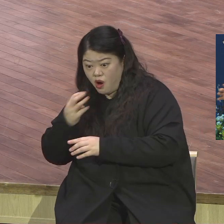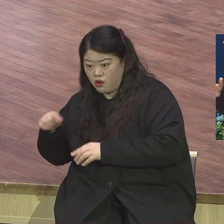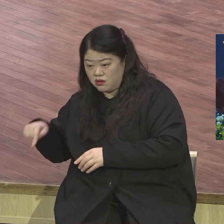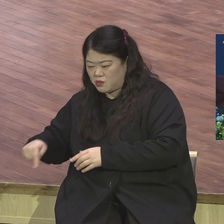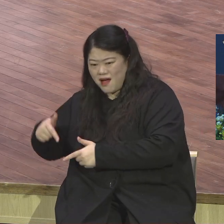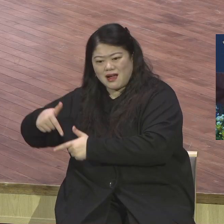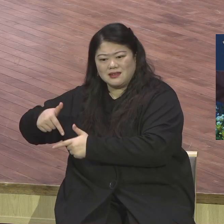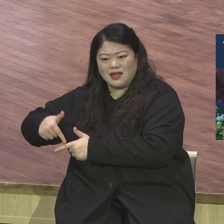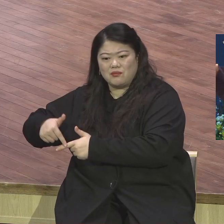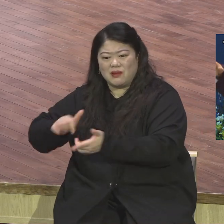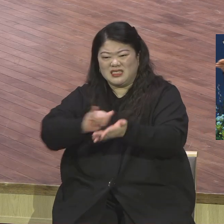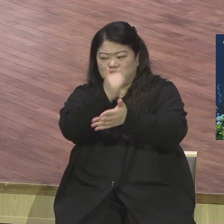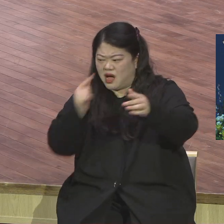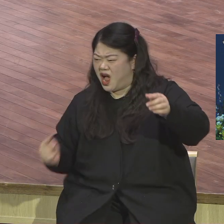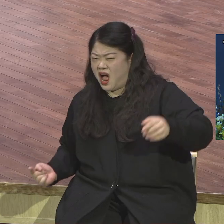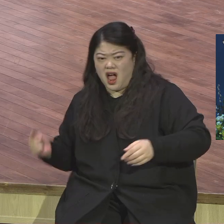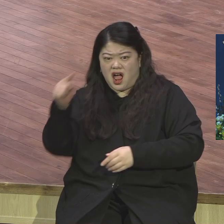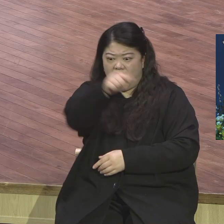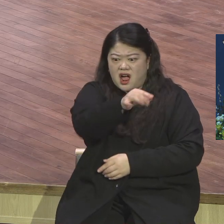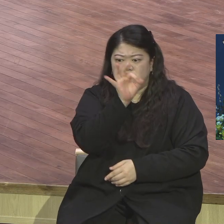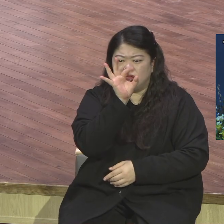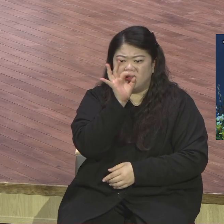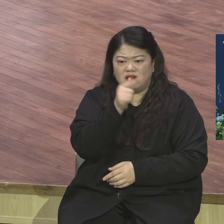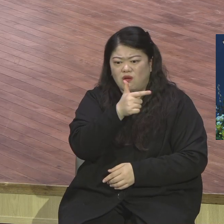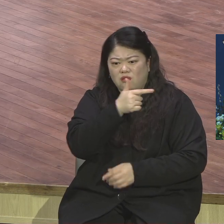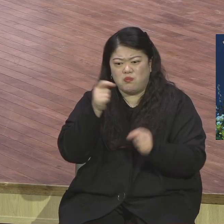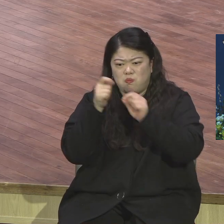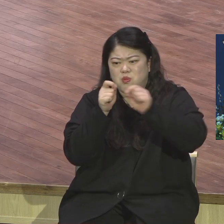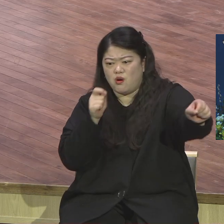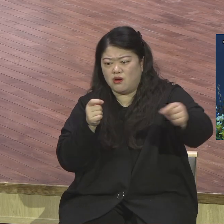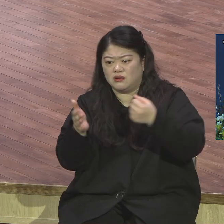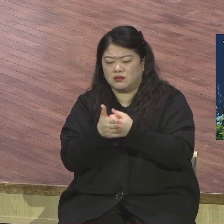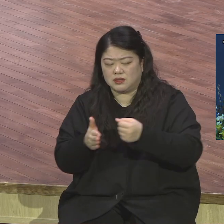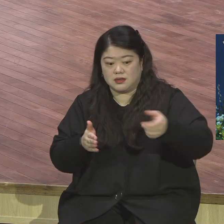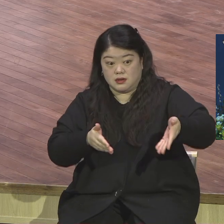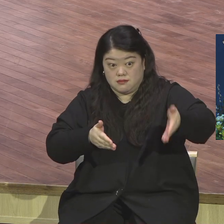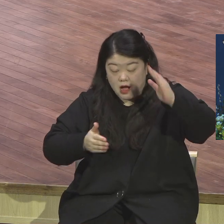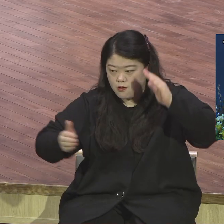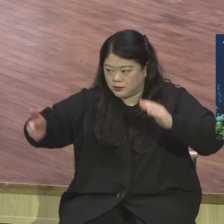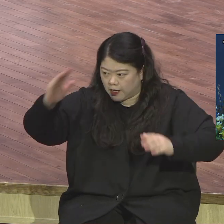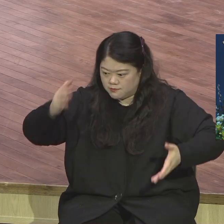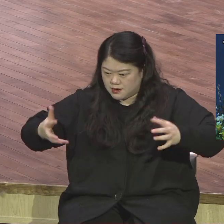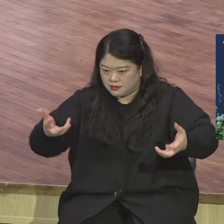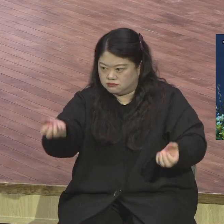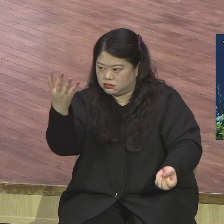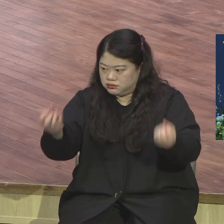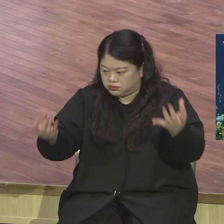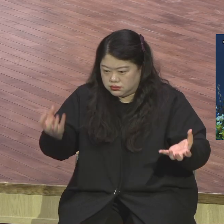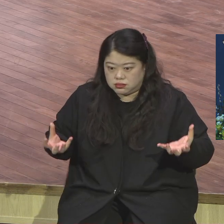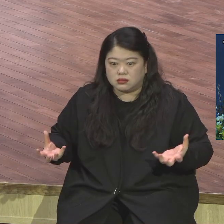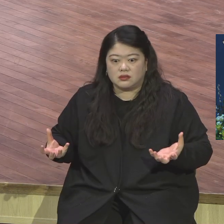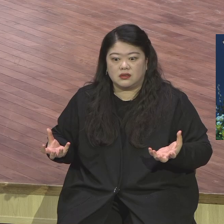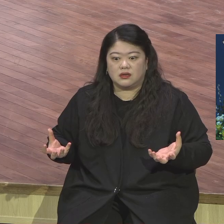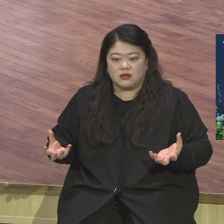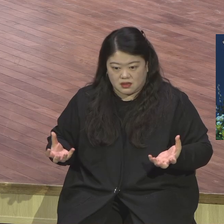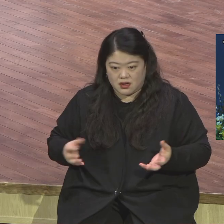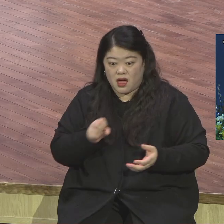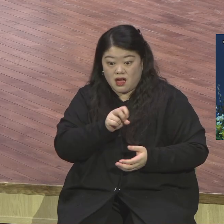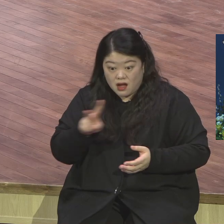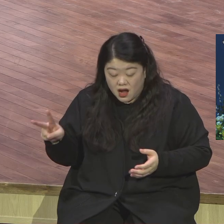백종족이 넘는 나라에서 와 있는데 많이 모이는 그곳에 교회를 세워서 우리 교회가 세워서 세워가지고 말씀도